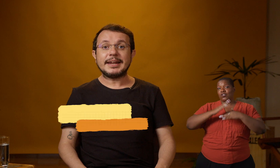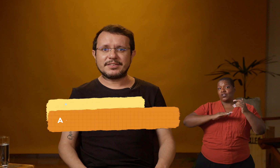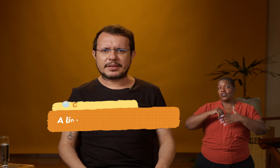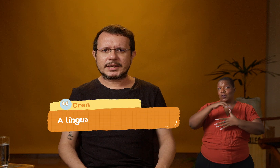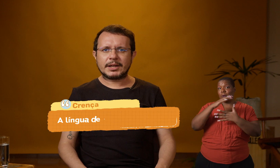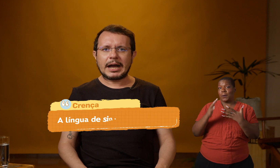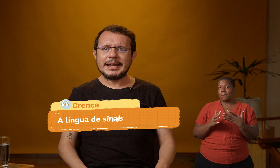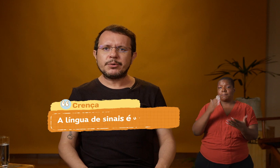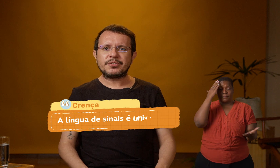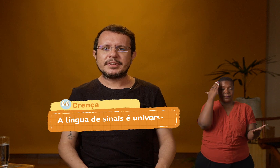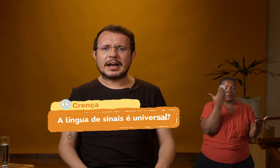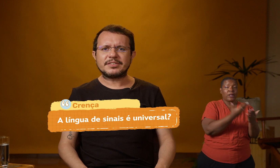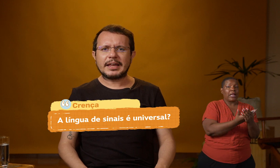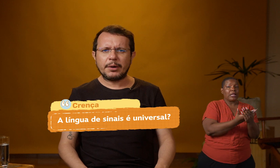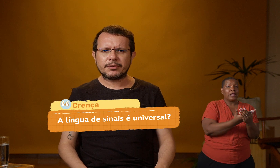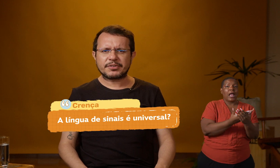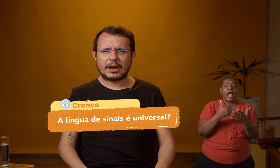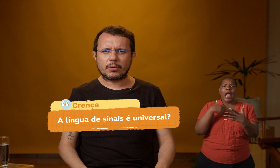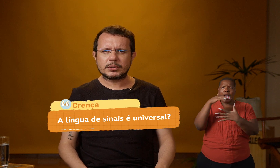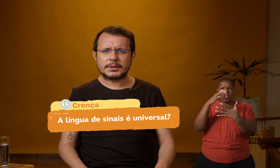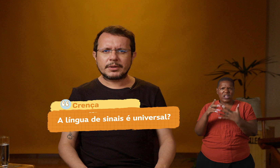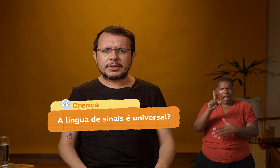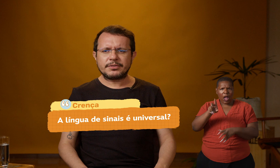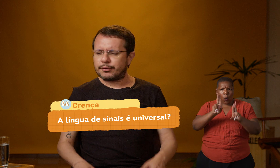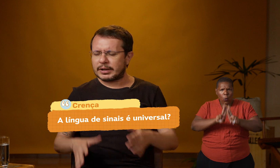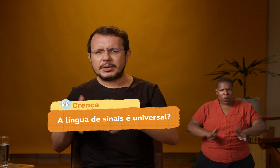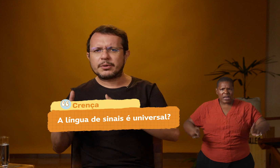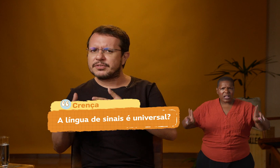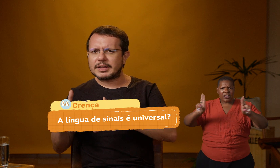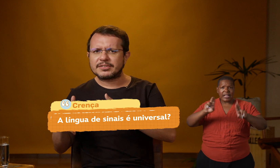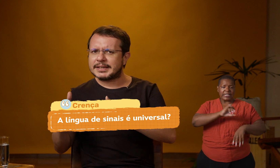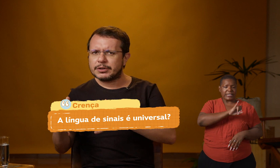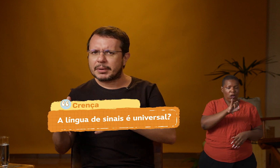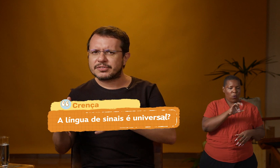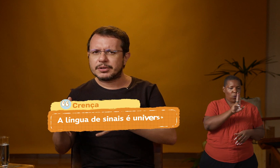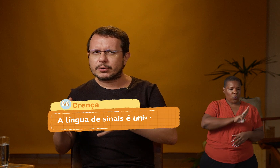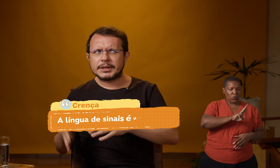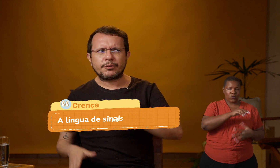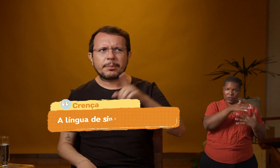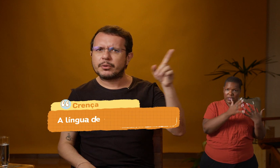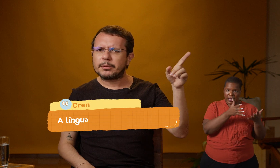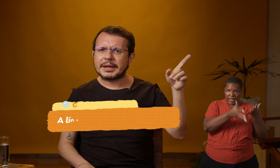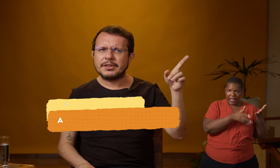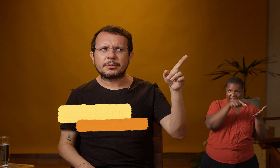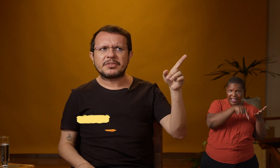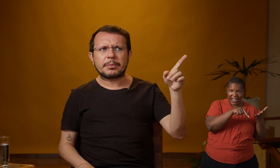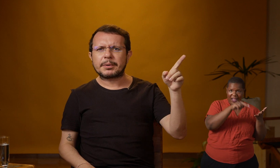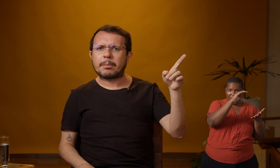Crença! A língua de sinais é universal? Se eu falo língua de sinais aqui no Brasil, e eu for para outro país, por exemplo, para